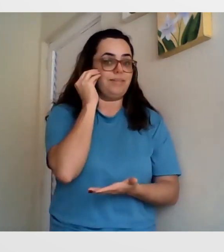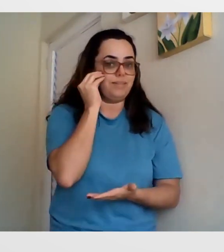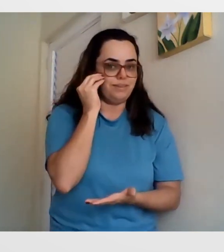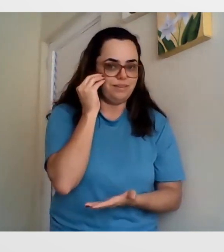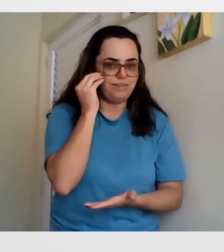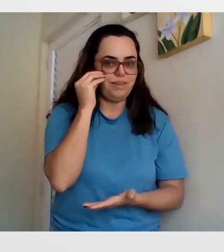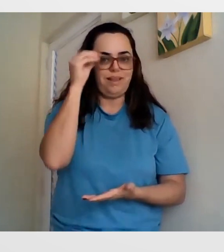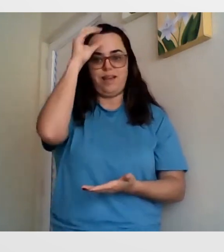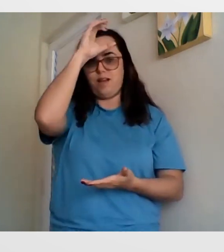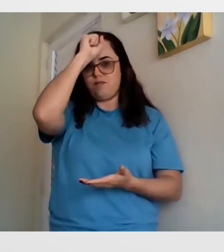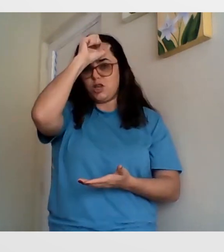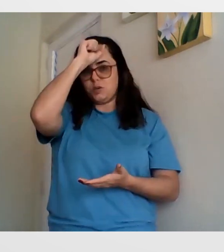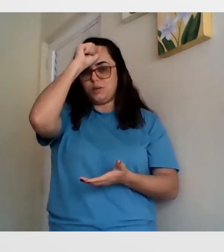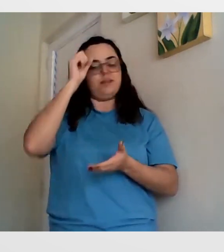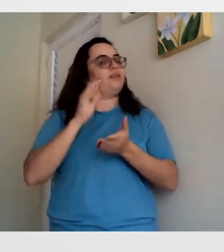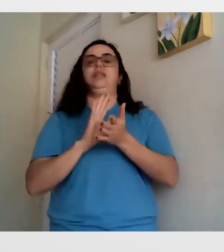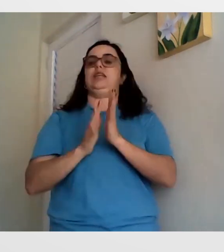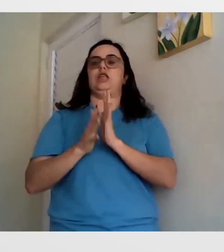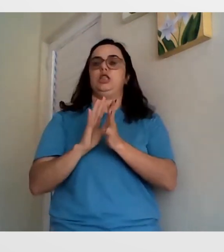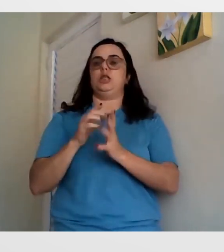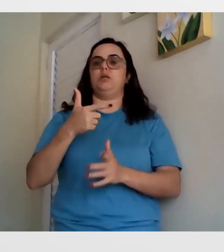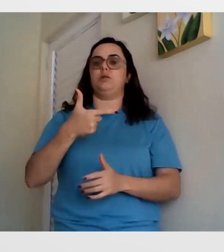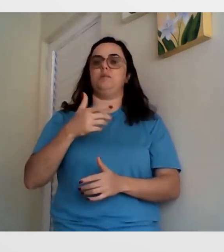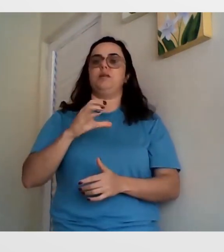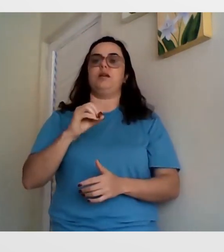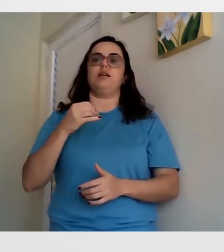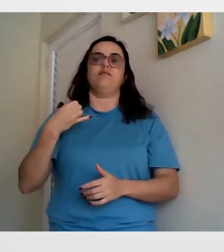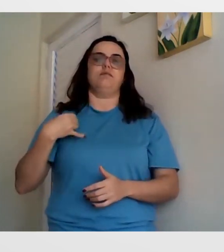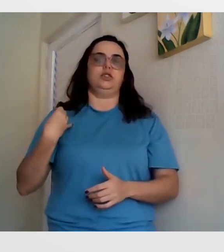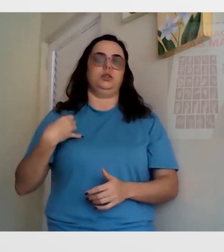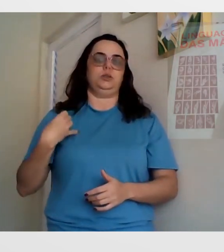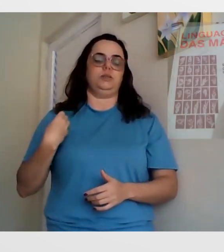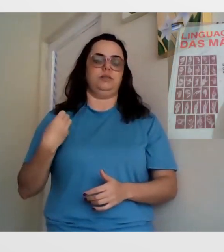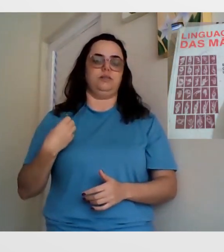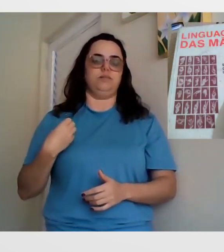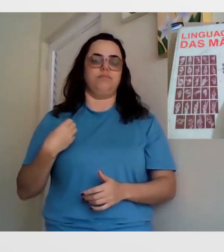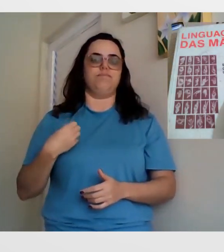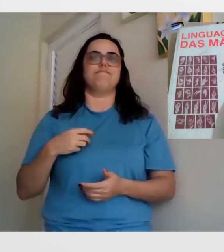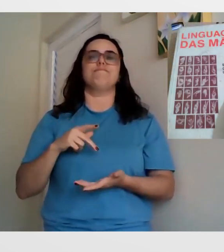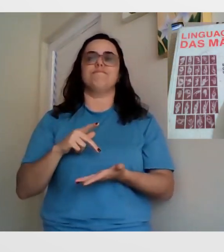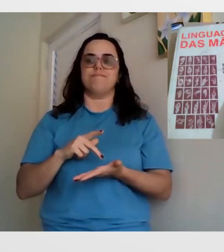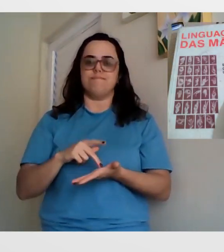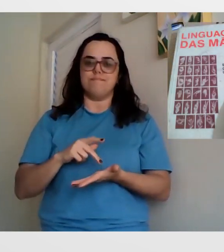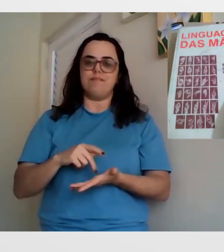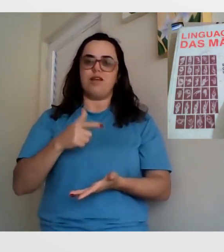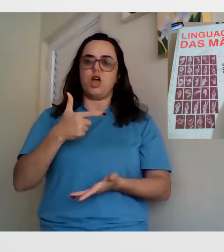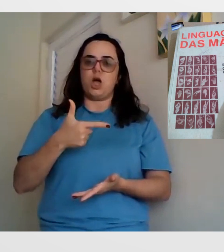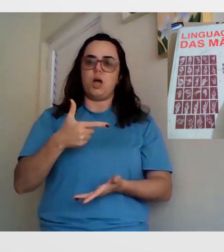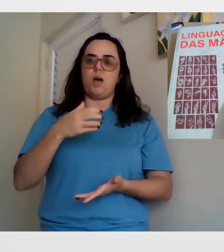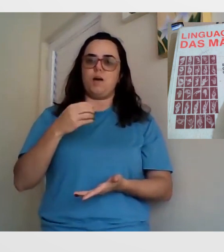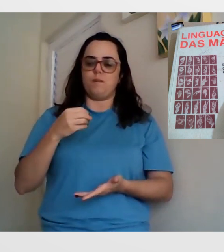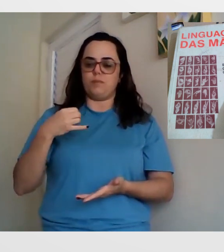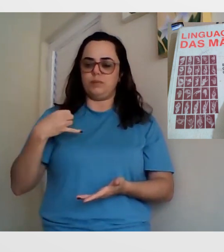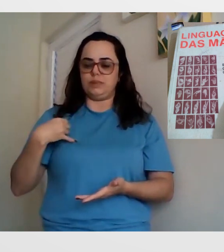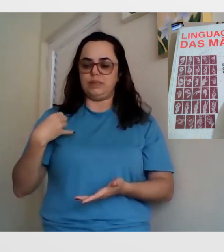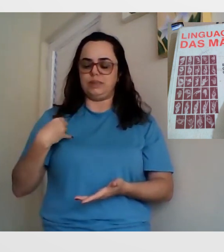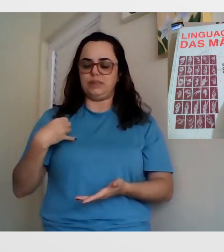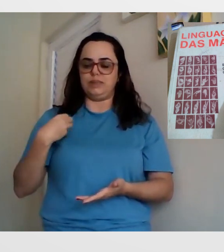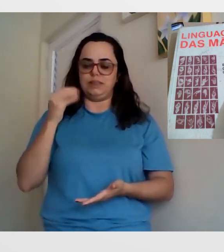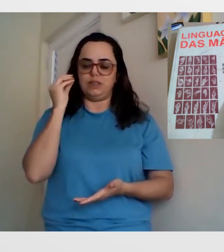já tinha 20 anos que eu estava estudando a Libras. mais ou menos uns 20 anos. E eu tinha, assim, muita dificuldade em